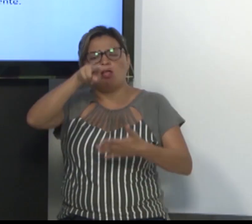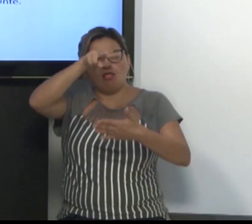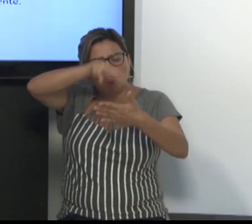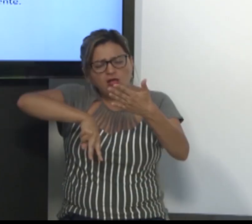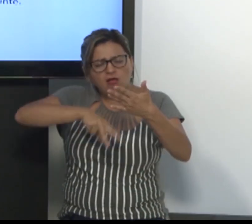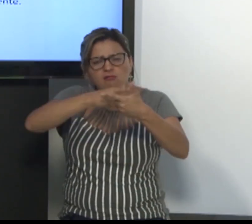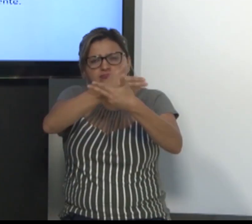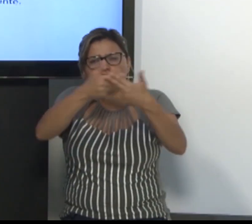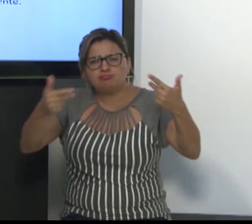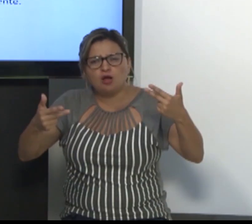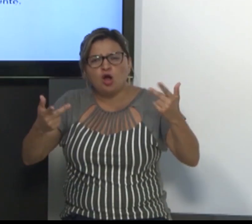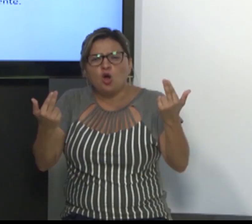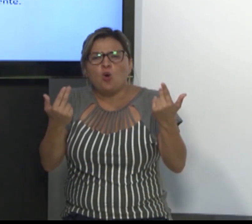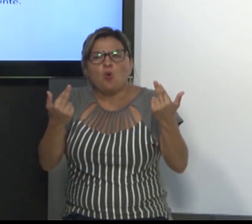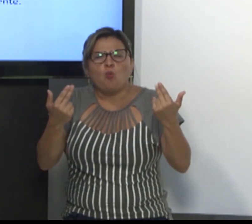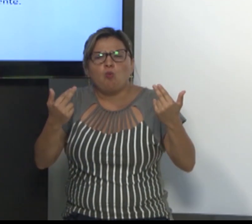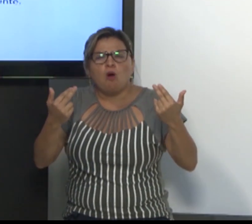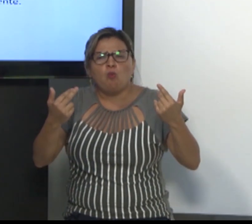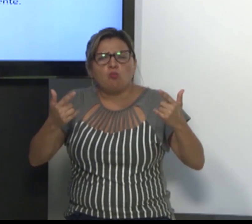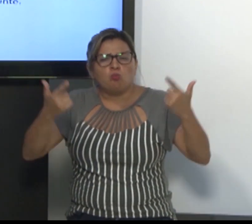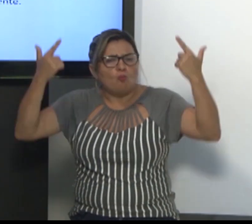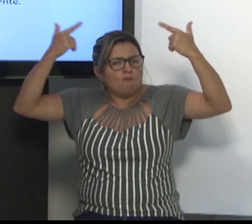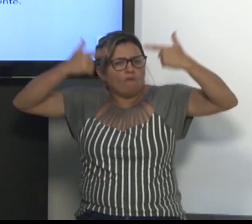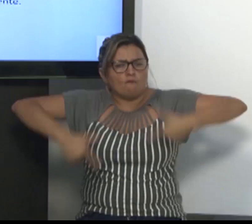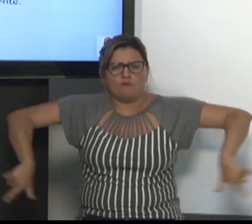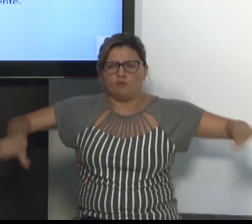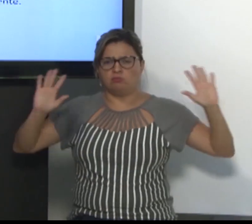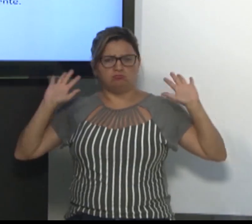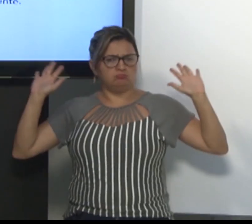assistir, ver várias coisas, você precisa...